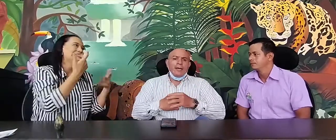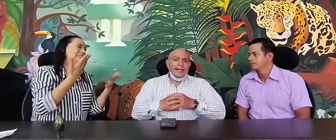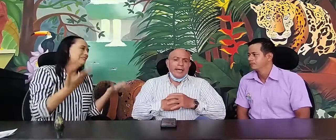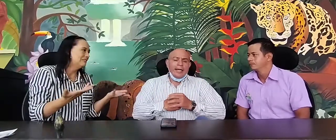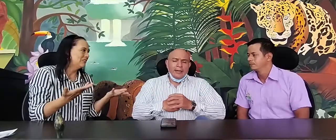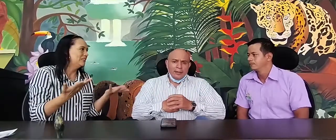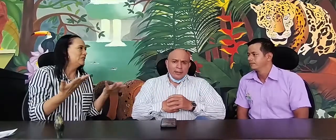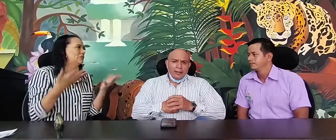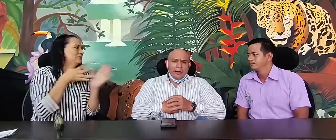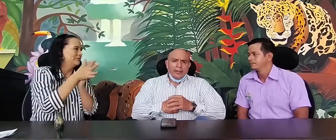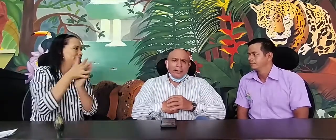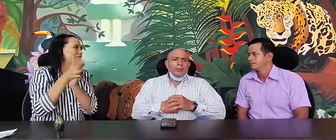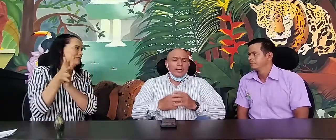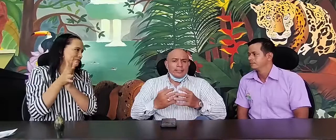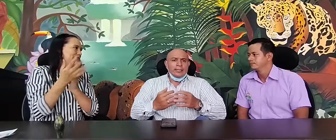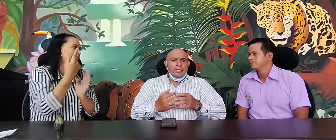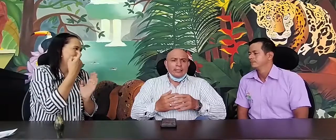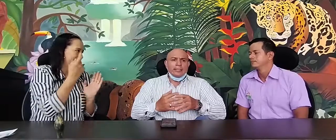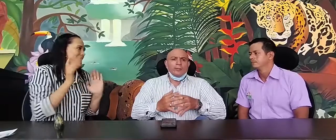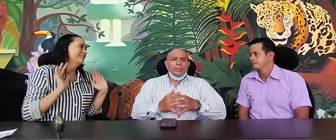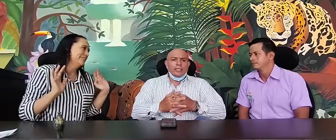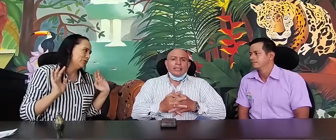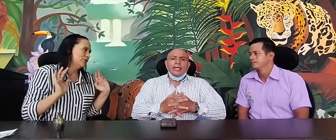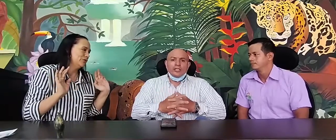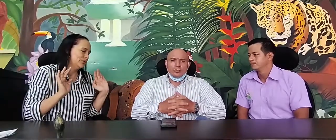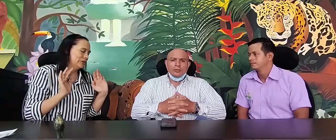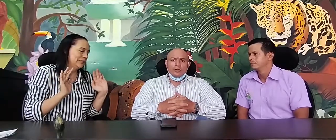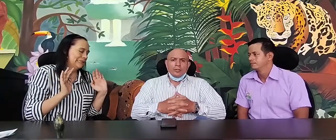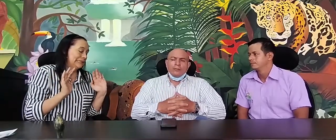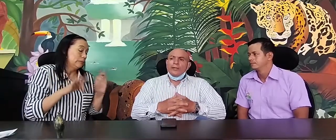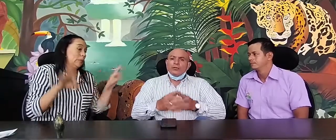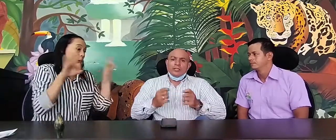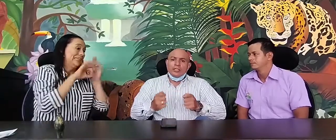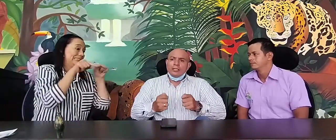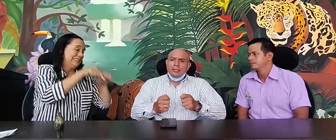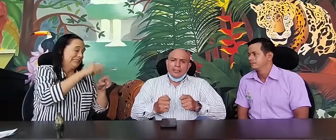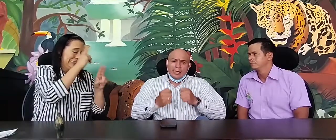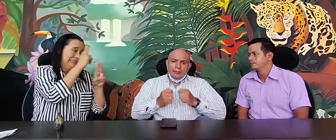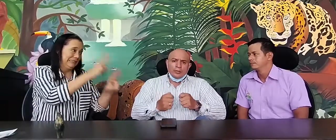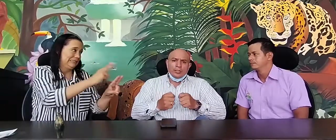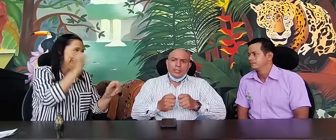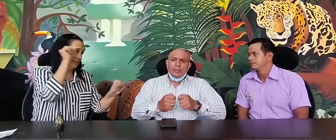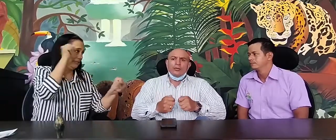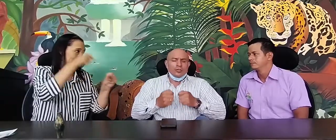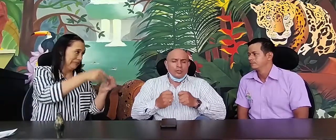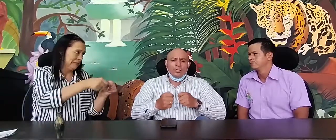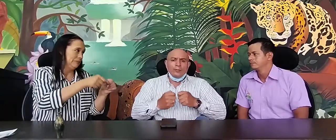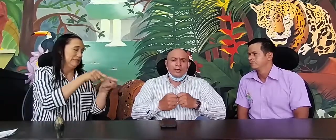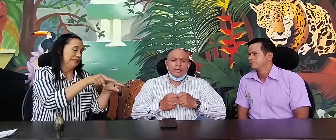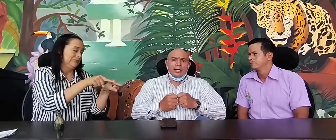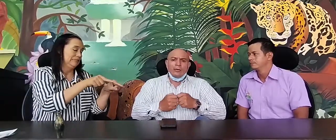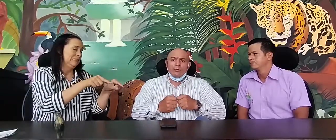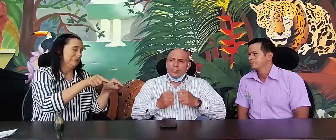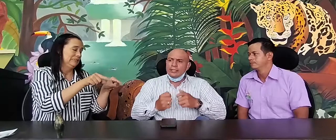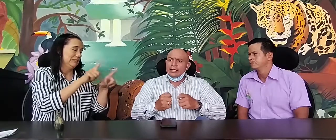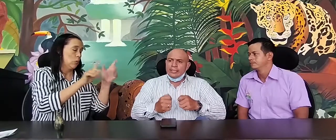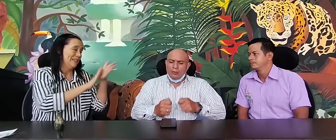manejar este importante hecho, pero sí, digamos, que nosotros hemos estado muy interesados